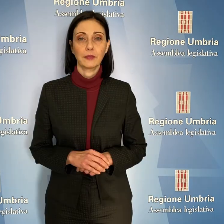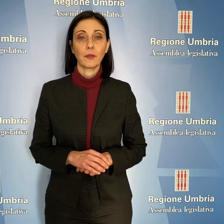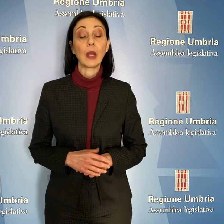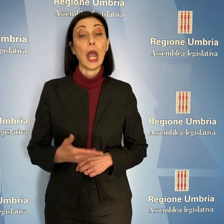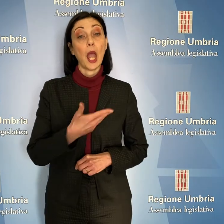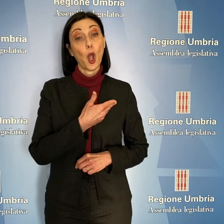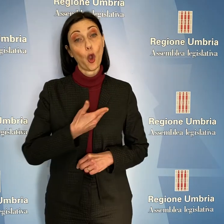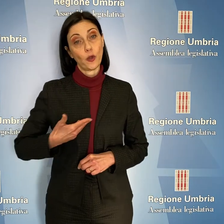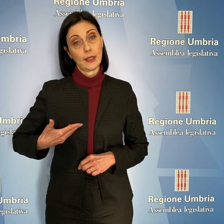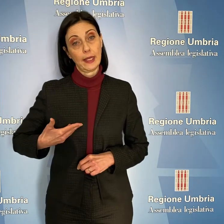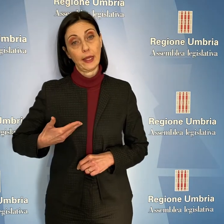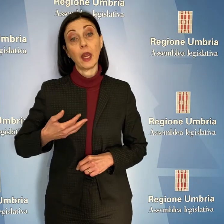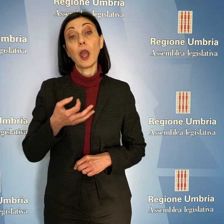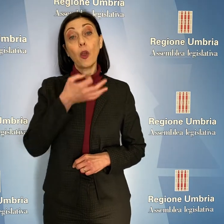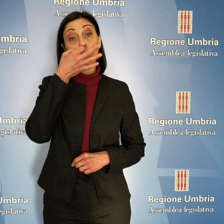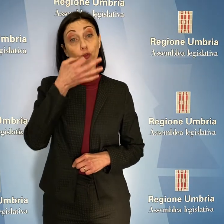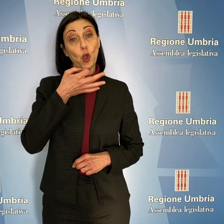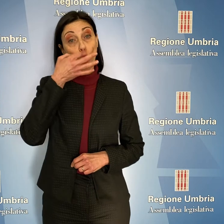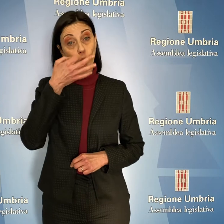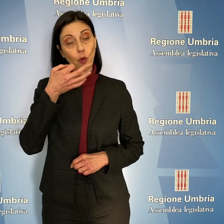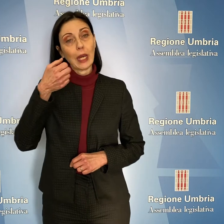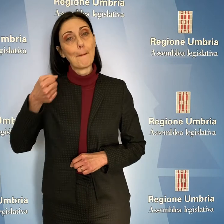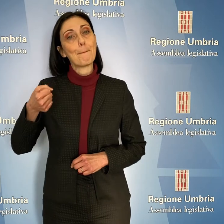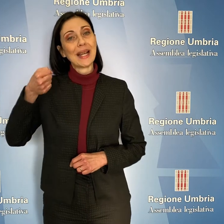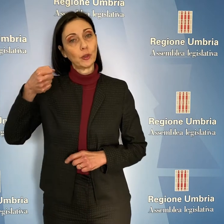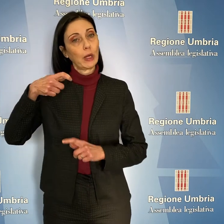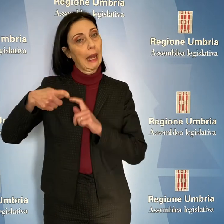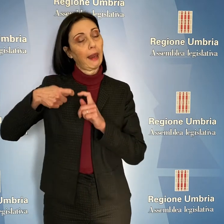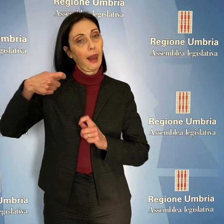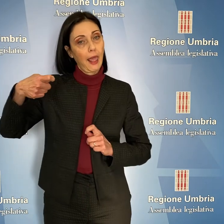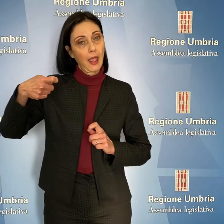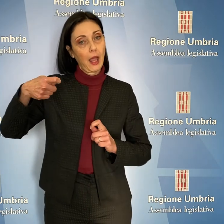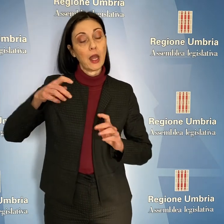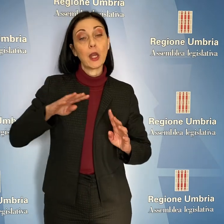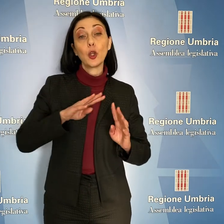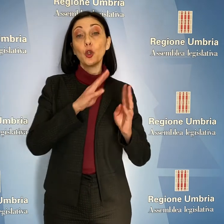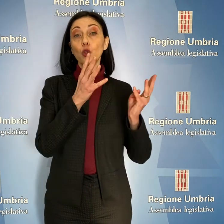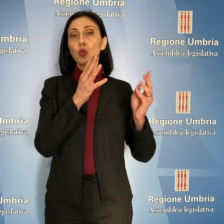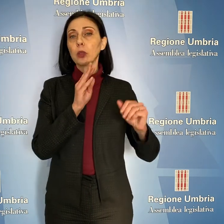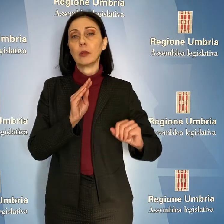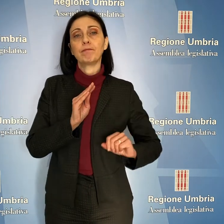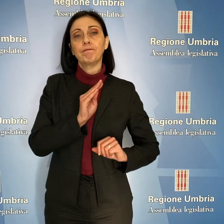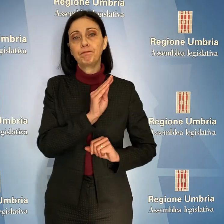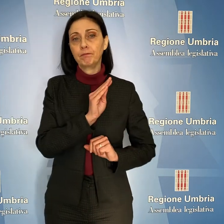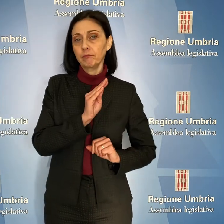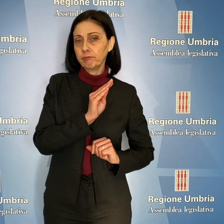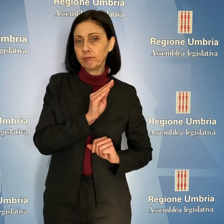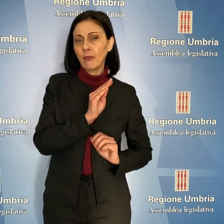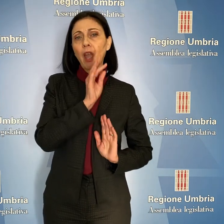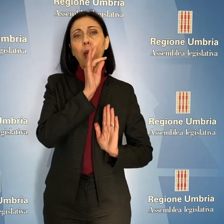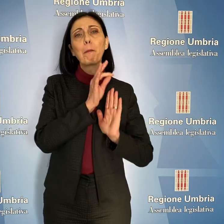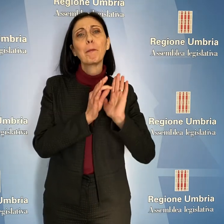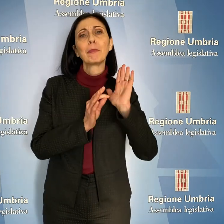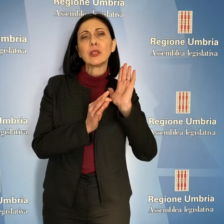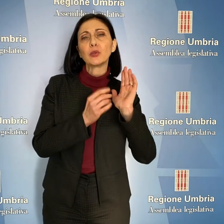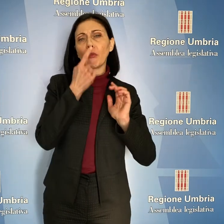I consiglieri Paolo Affioroni e Stefano Pastorelli della Lega hanno chiesto alla Giunta regionale quali misure di carattere